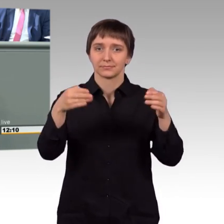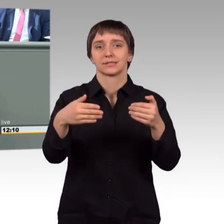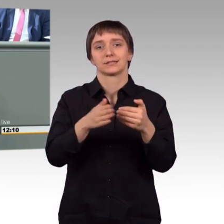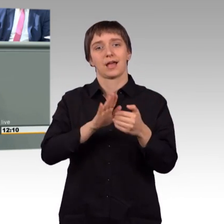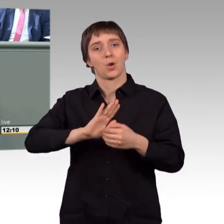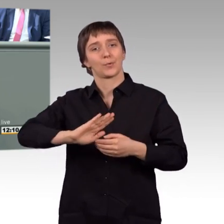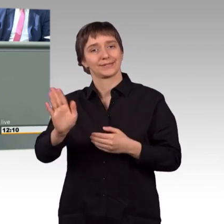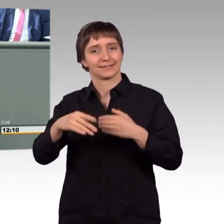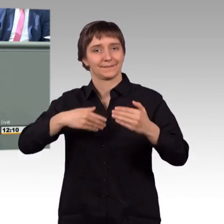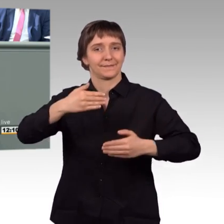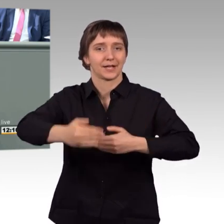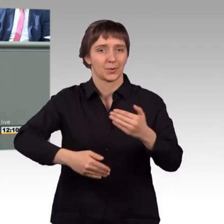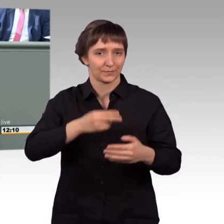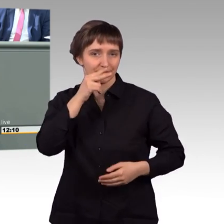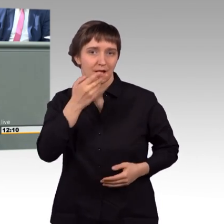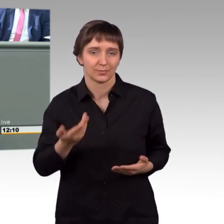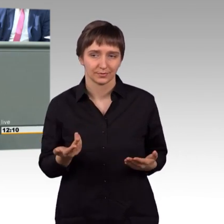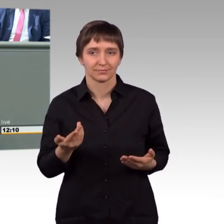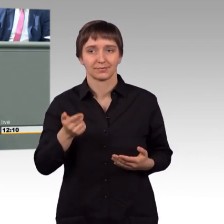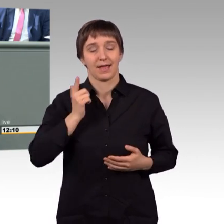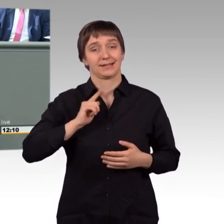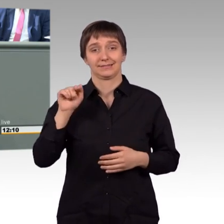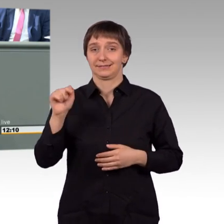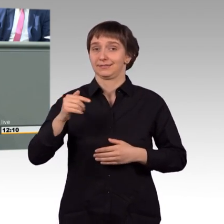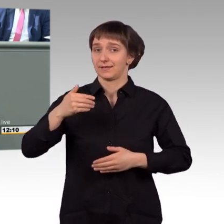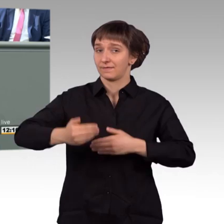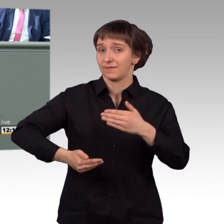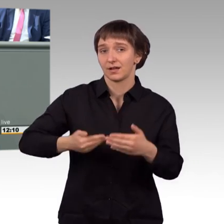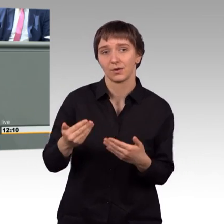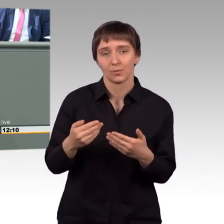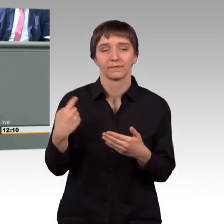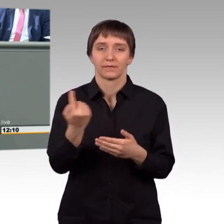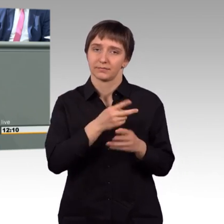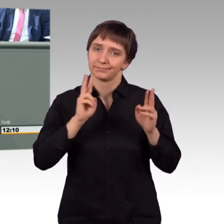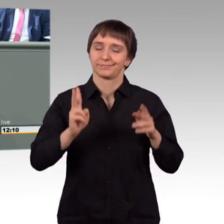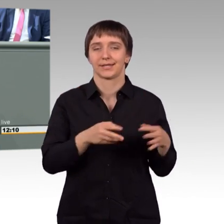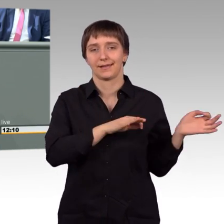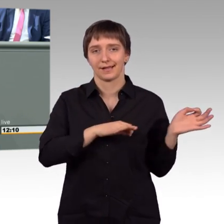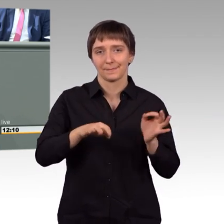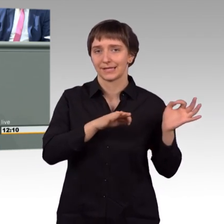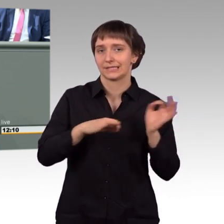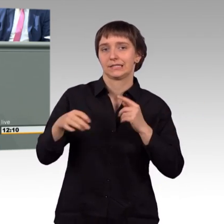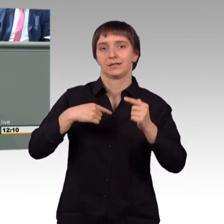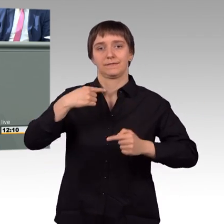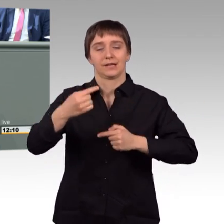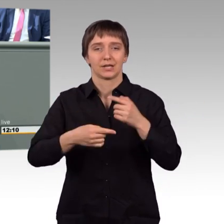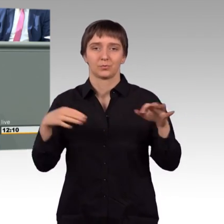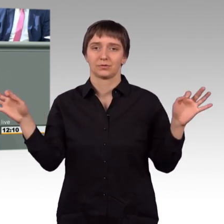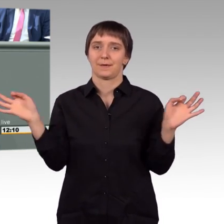Und eigentlich ist die Entwicklung dort so, dass wir uns regelmäßig über die dramatischen Entwicklungen und die aktuellen Erscheinungen austauen